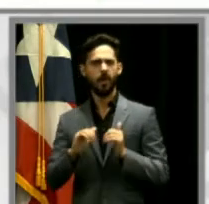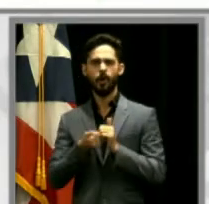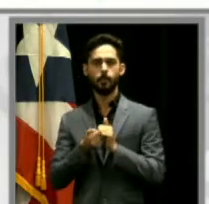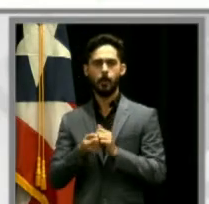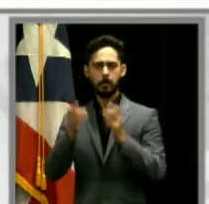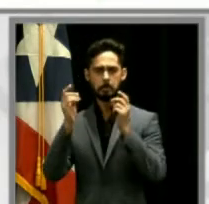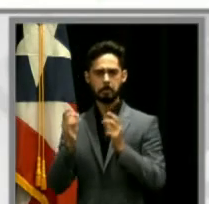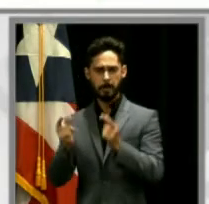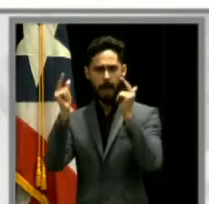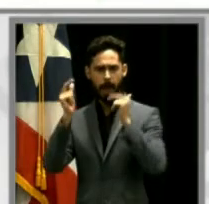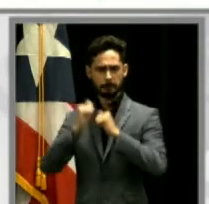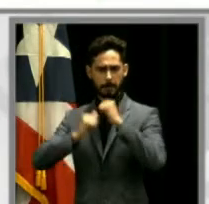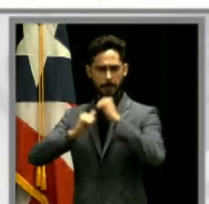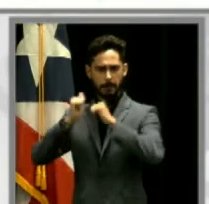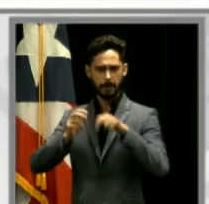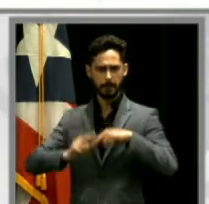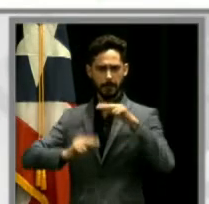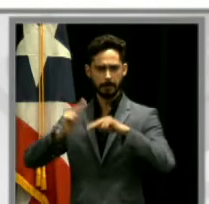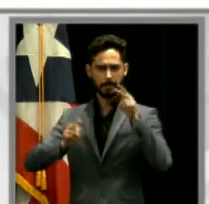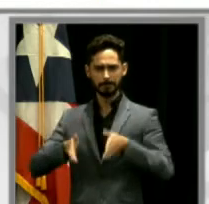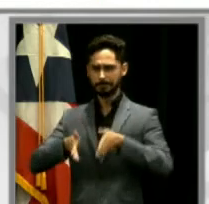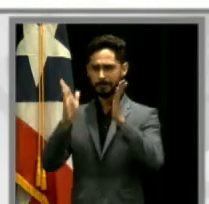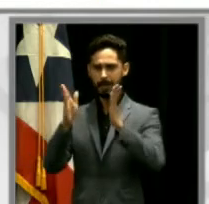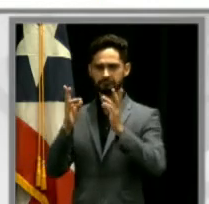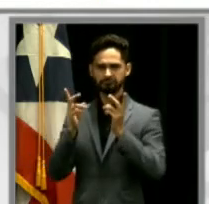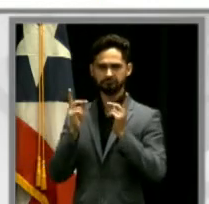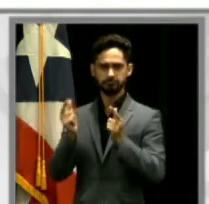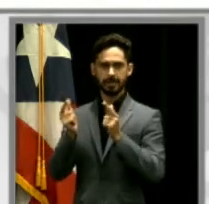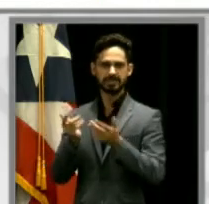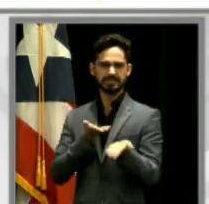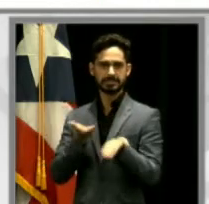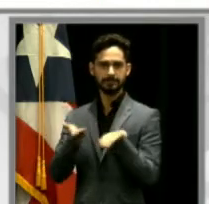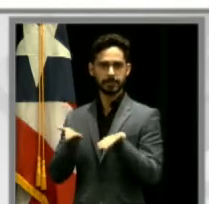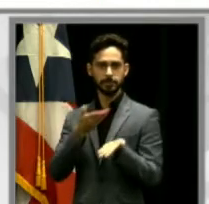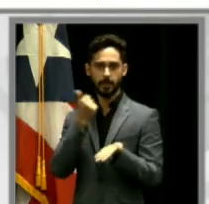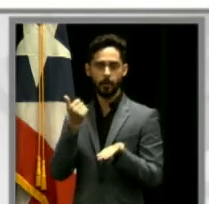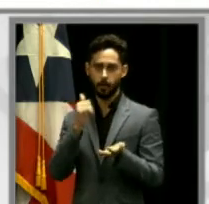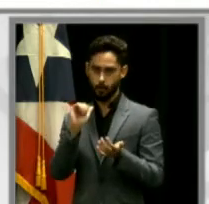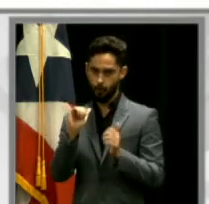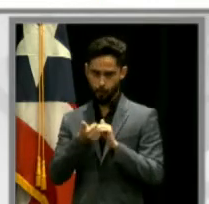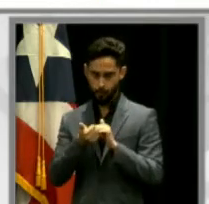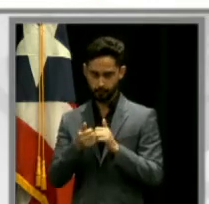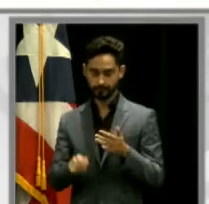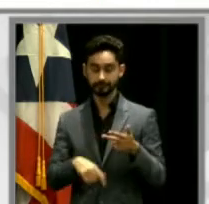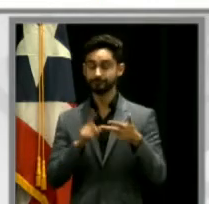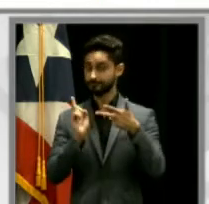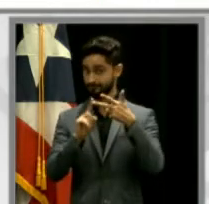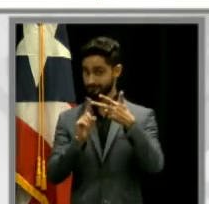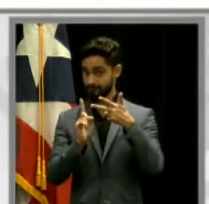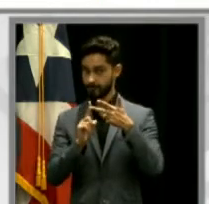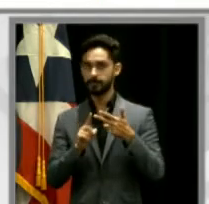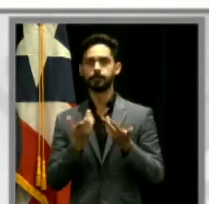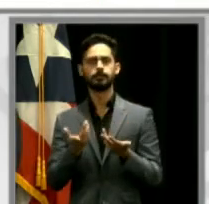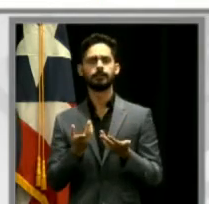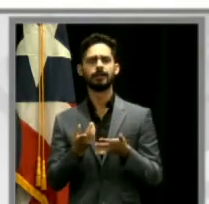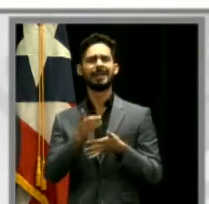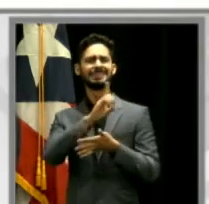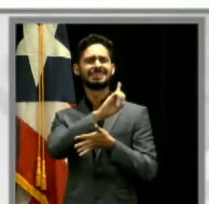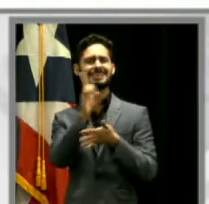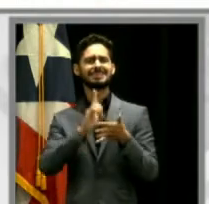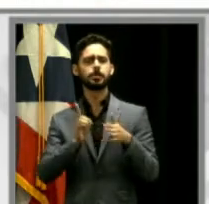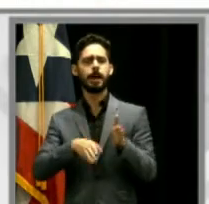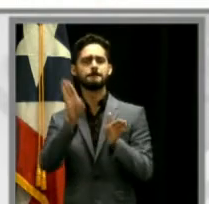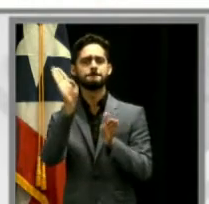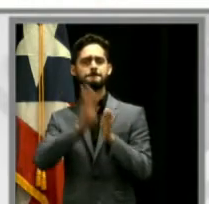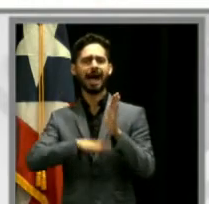y la entrega de los servicios médicos más rápido? Y la tercera pregunta, ¿cuál es el diseño más económico? Ese fue el ejercicio,